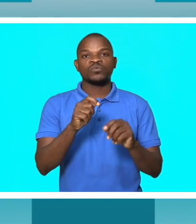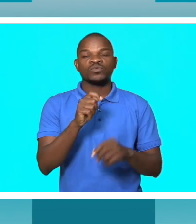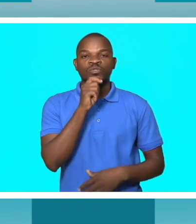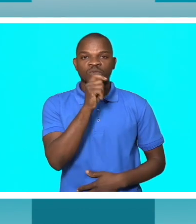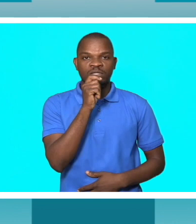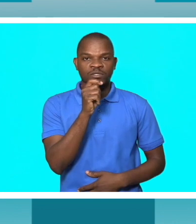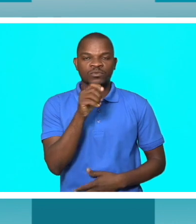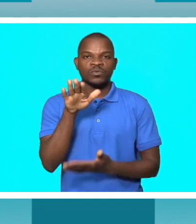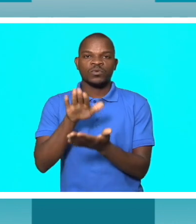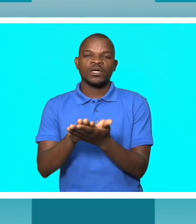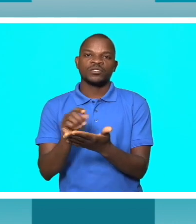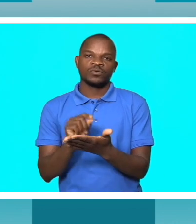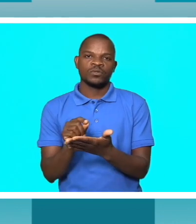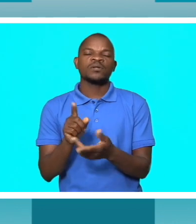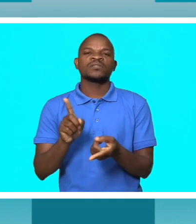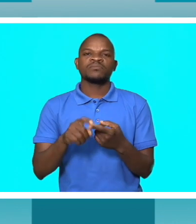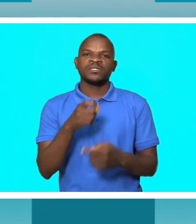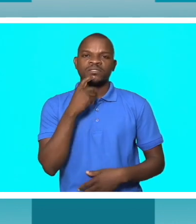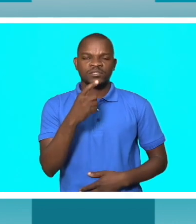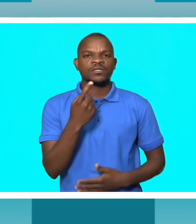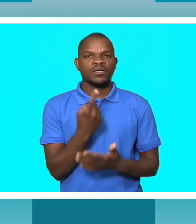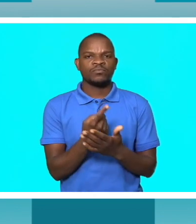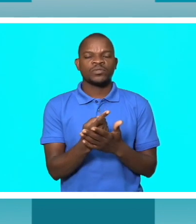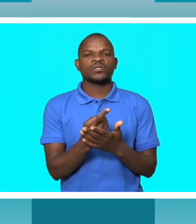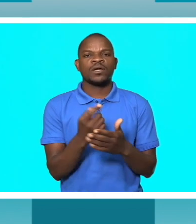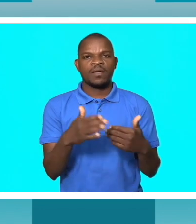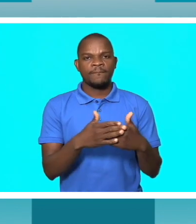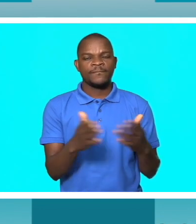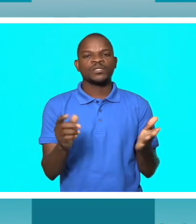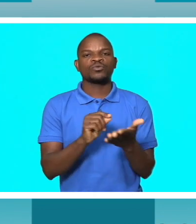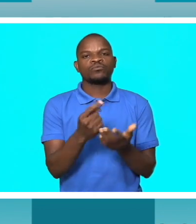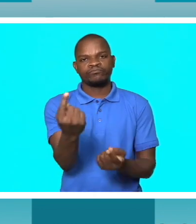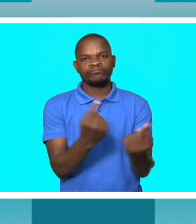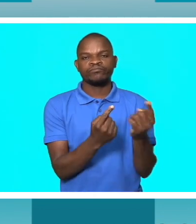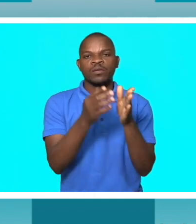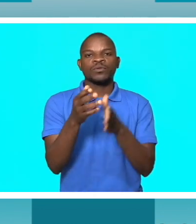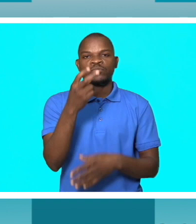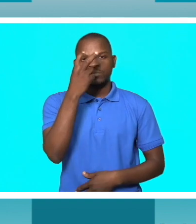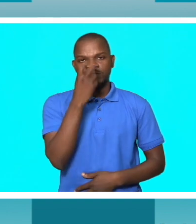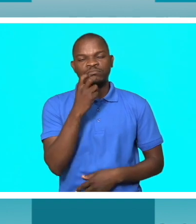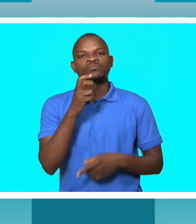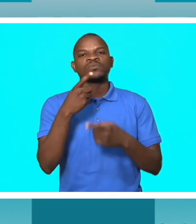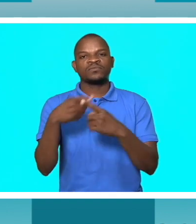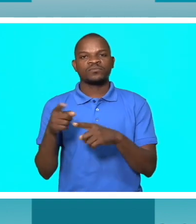-la mais acessível à pessoa com deficiência. O longo dos quatro anos superou a dificuldade